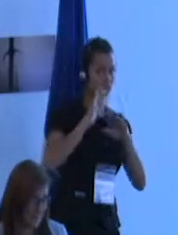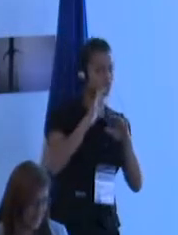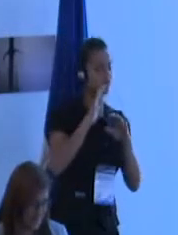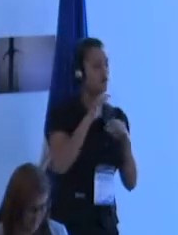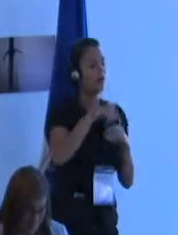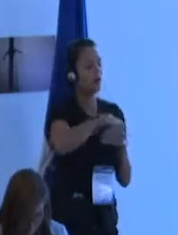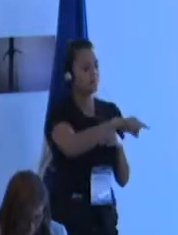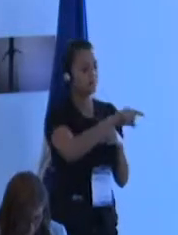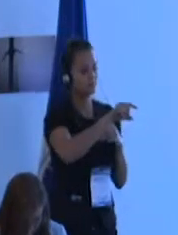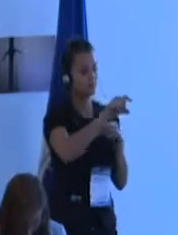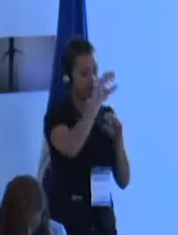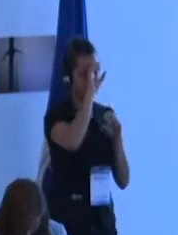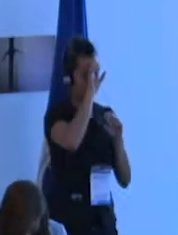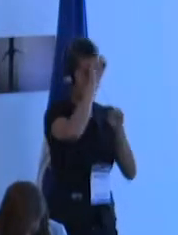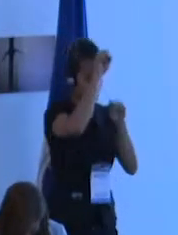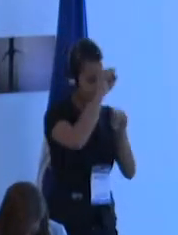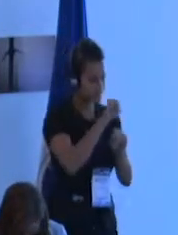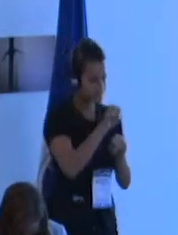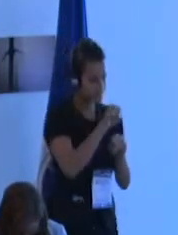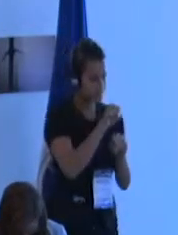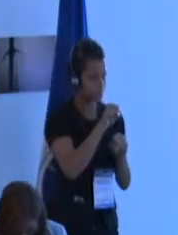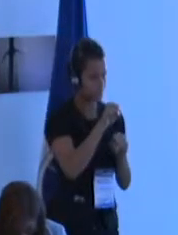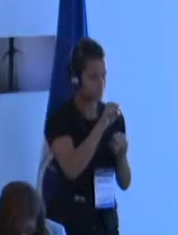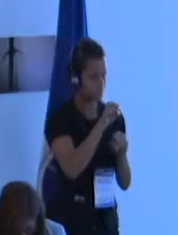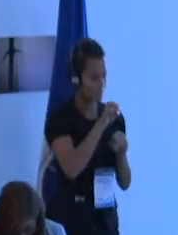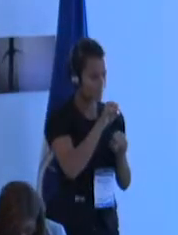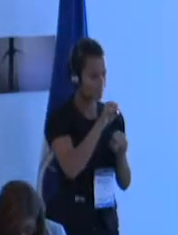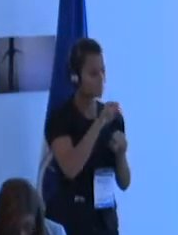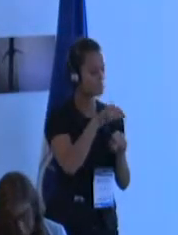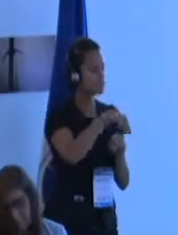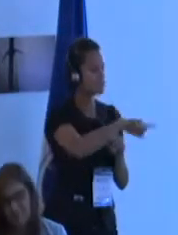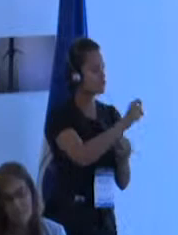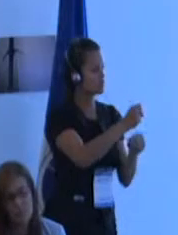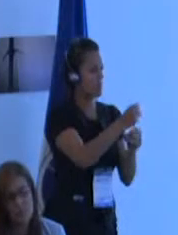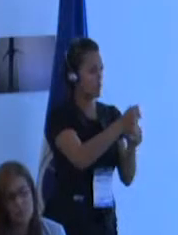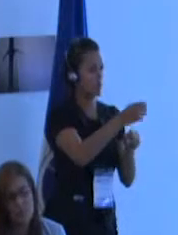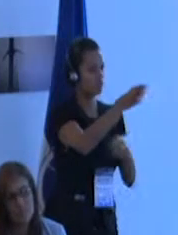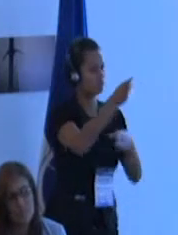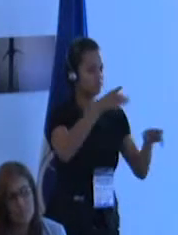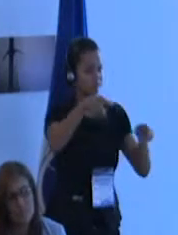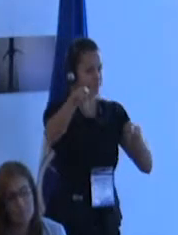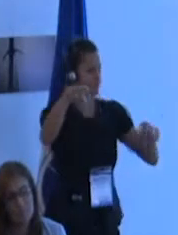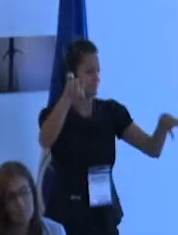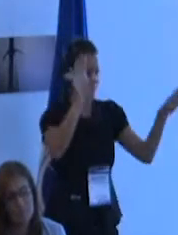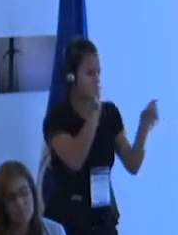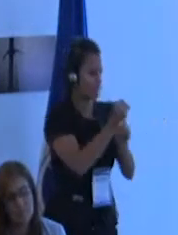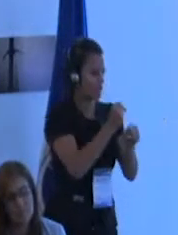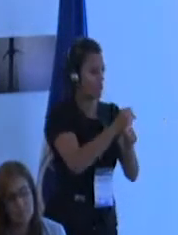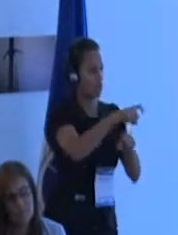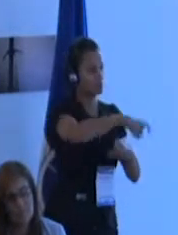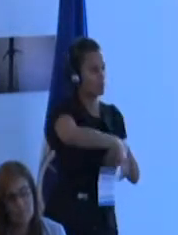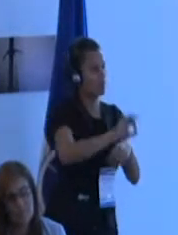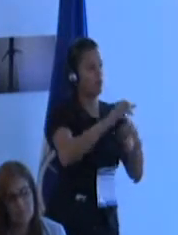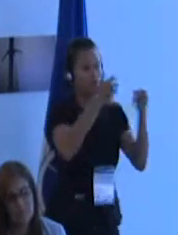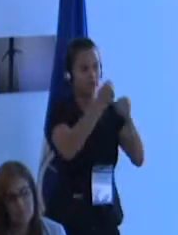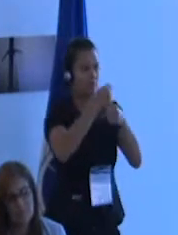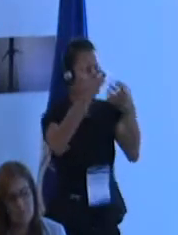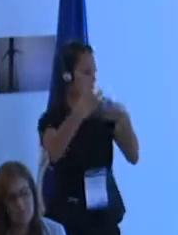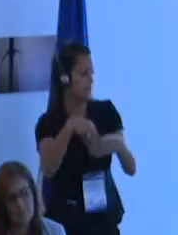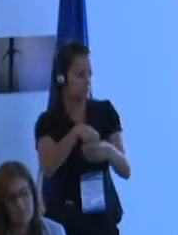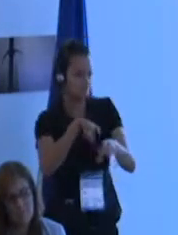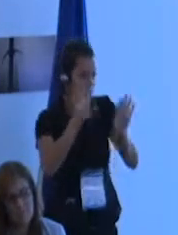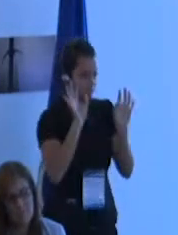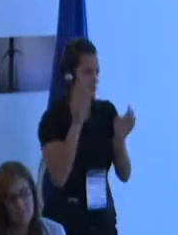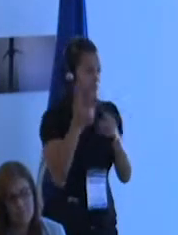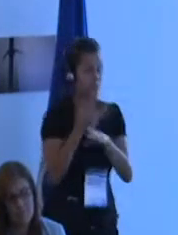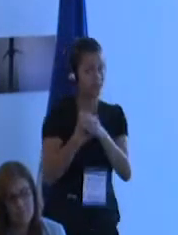formar en su lugar de trabajo, ya sea en la escuela, ya sea en la empresa. Este